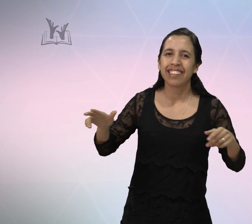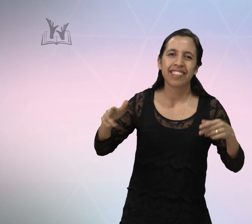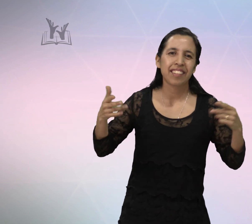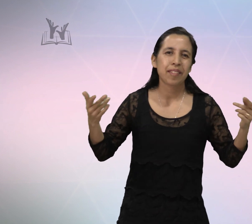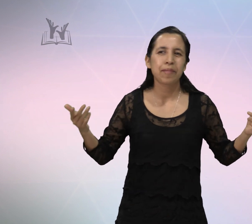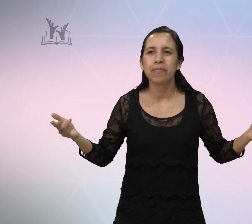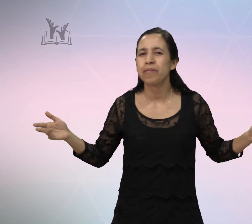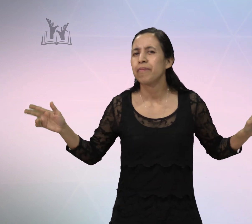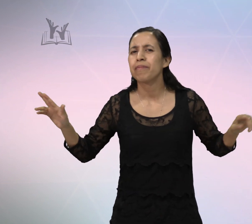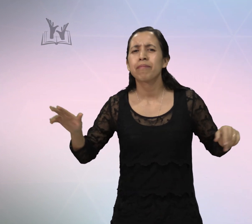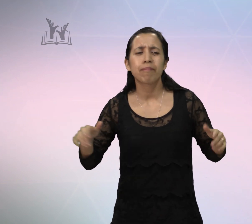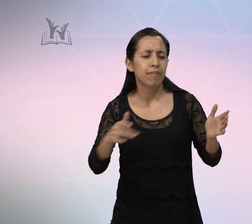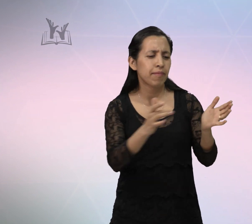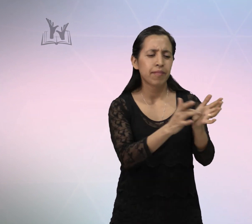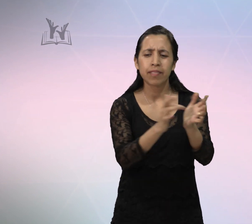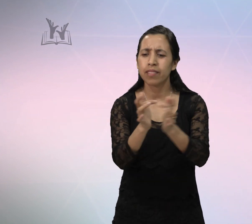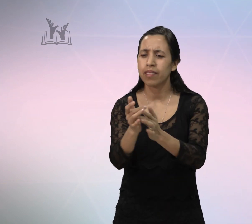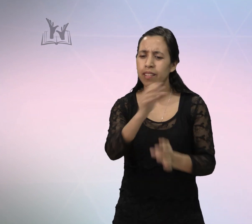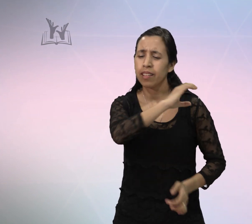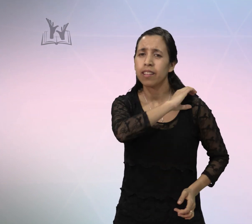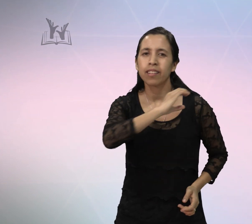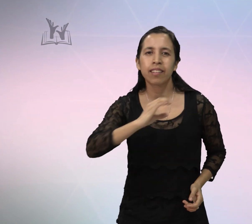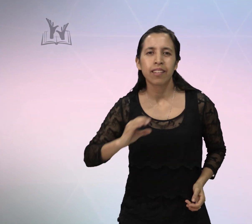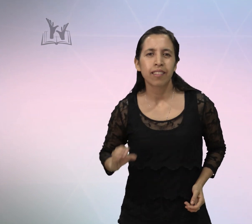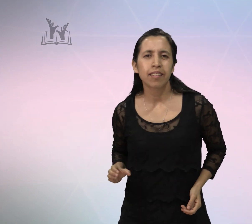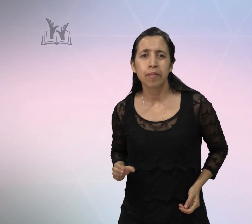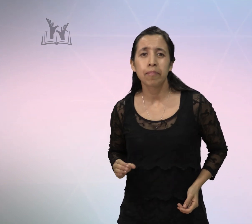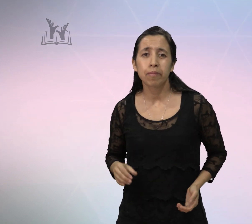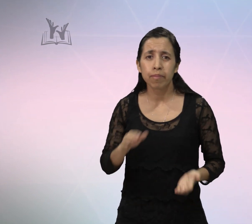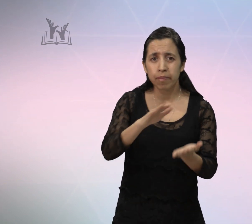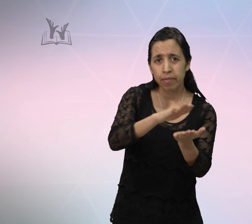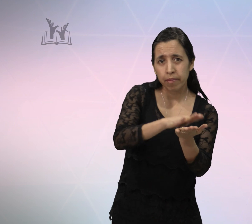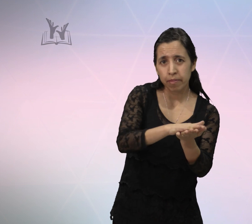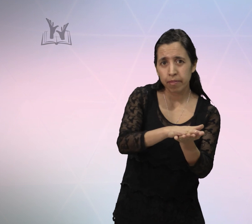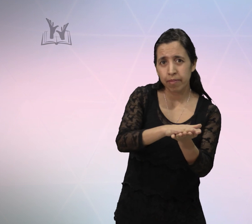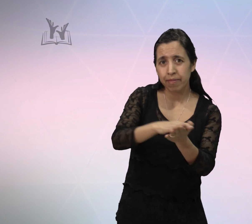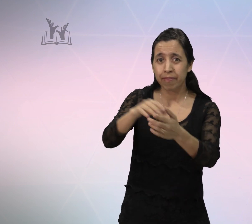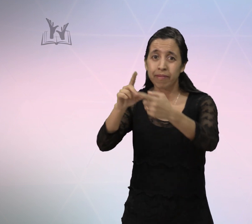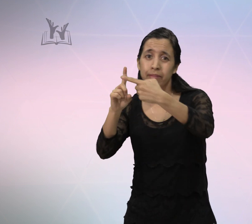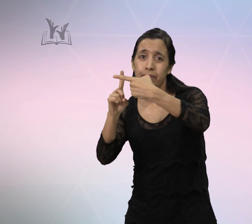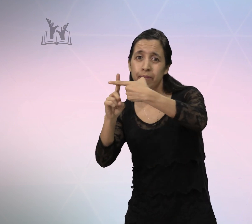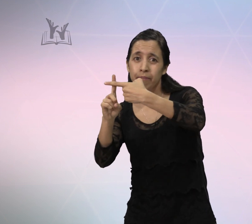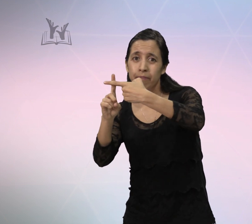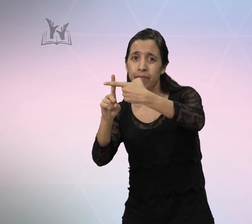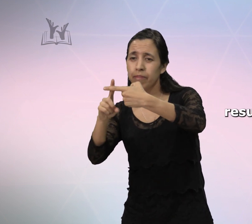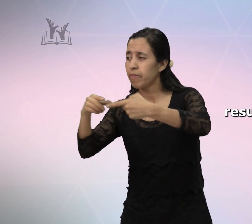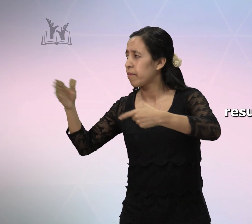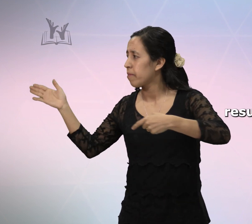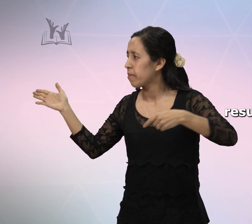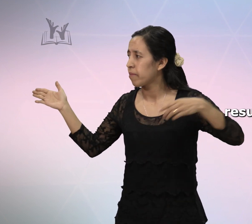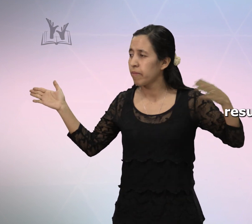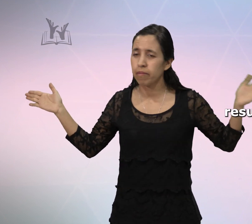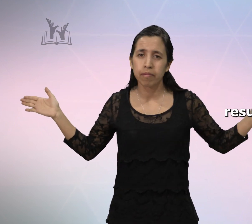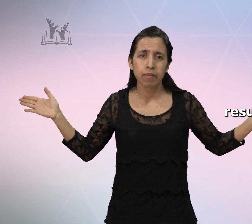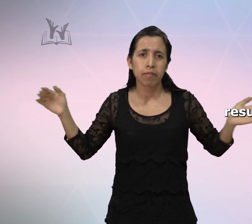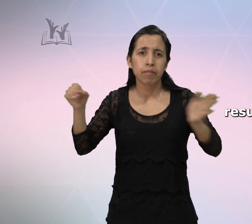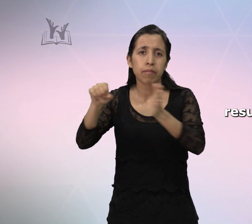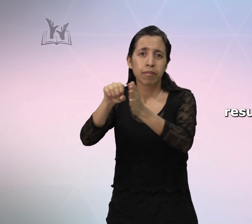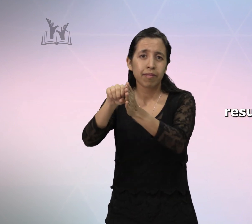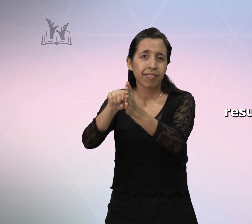Cristo moriste en una cruz Resucitaste